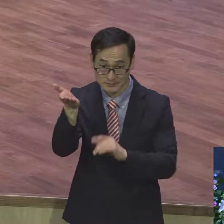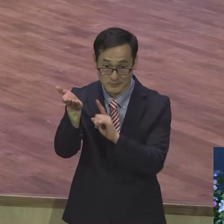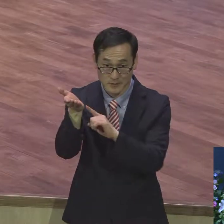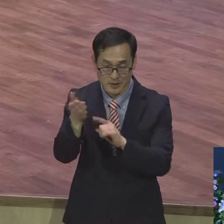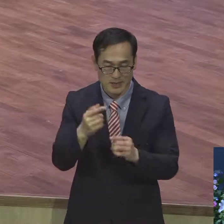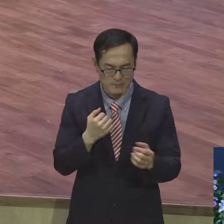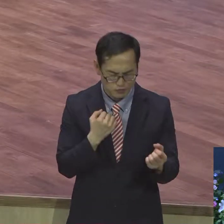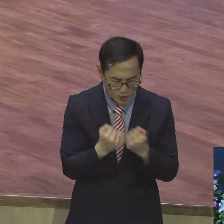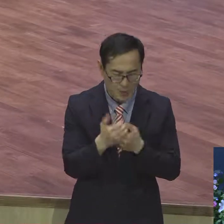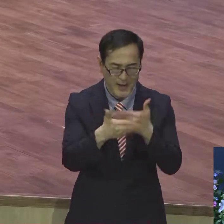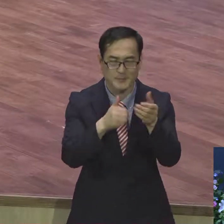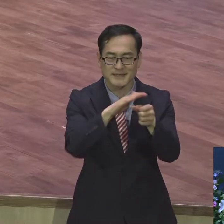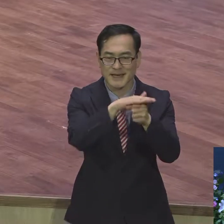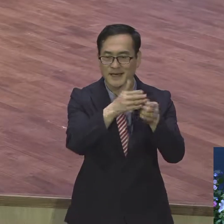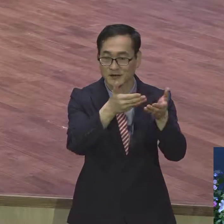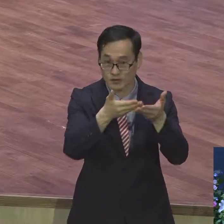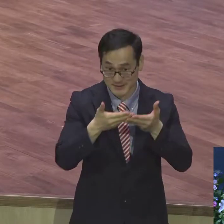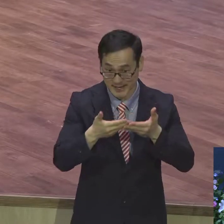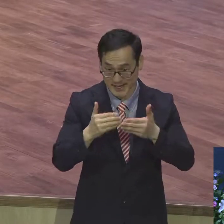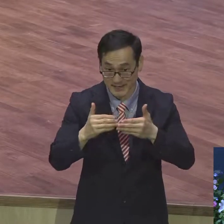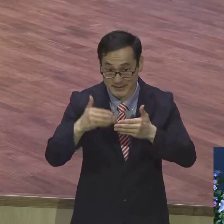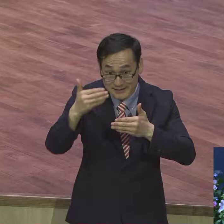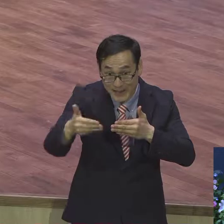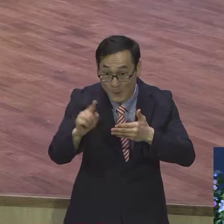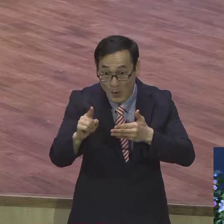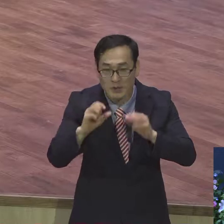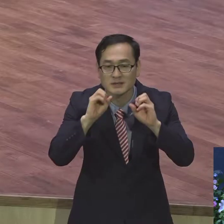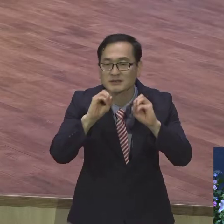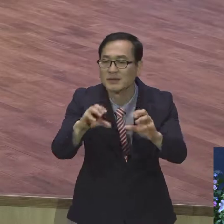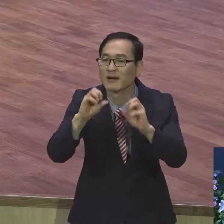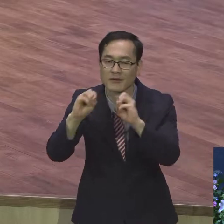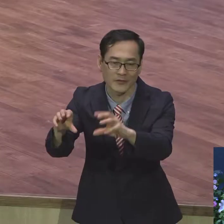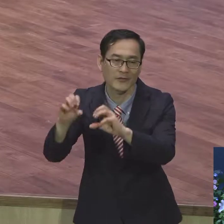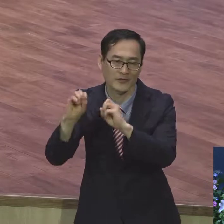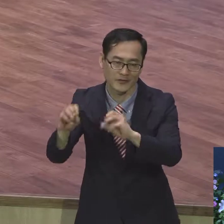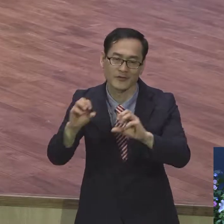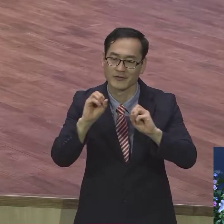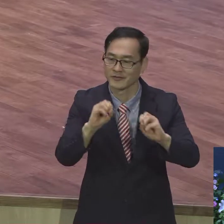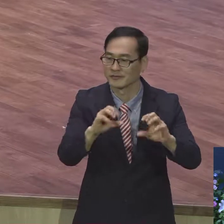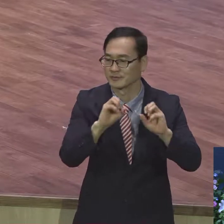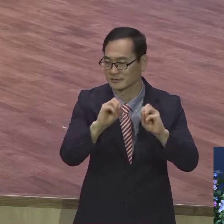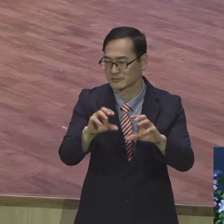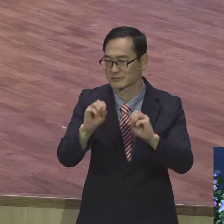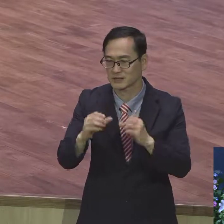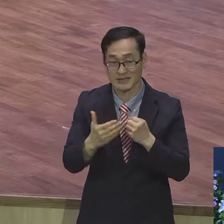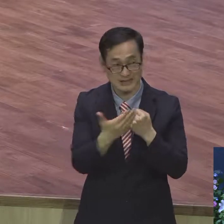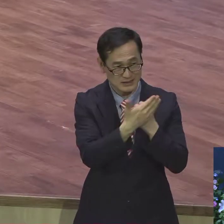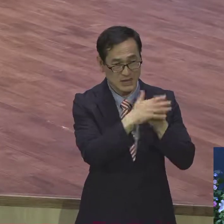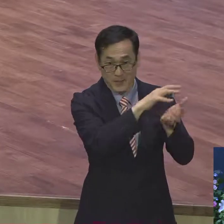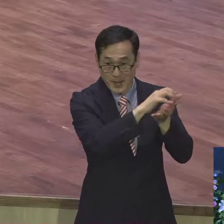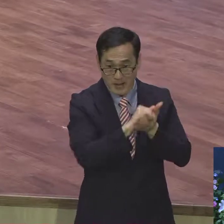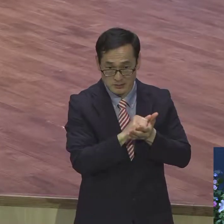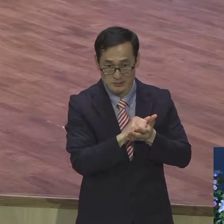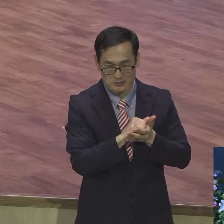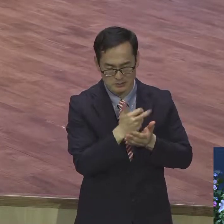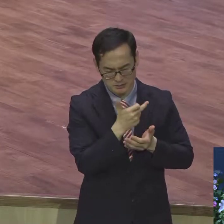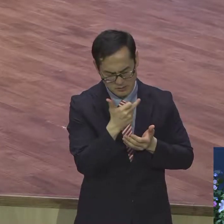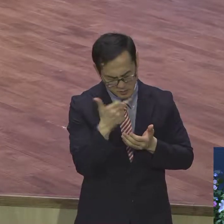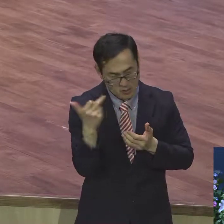그 은혜를 증거하는 삶을 살아야 돼요. 그 은혜를 너무너무 받은 은혜가 너무 커서